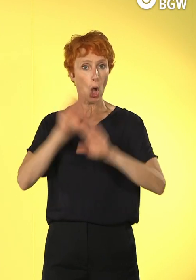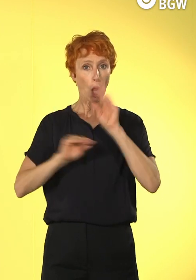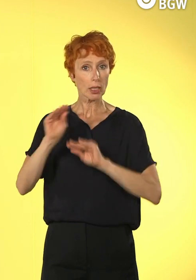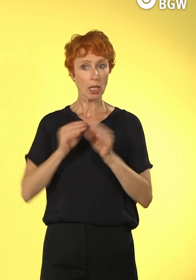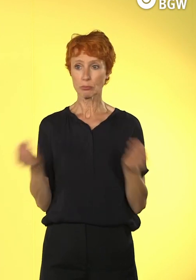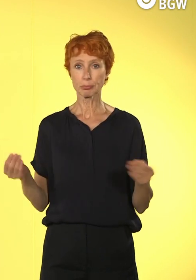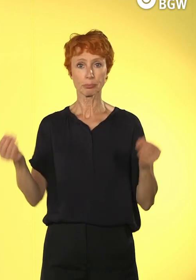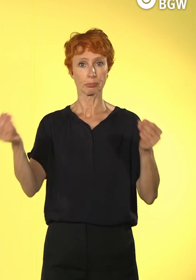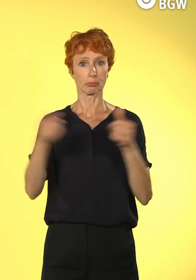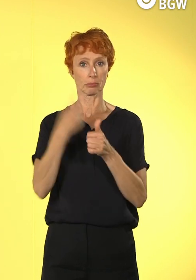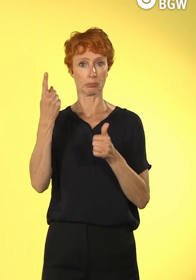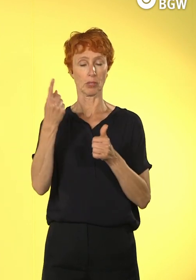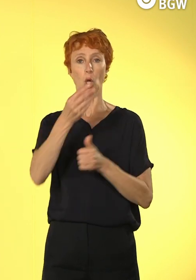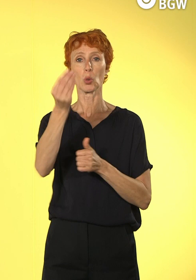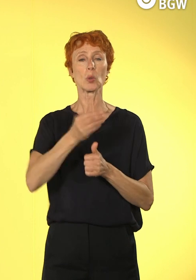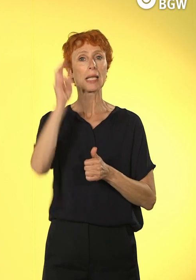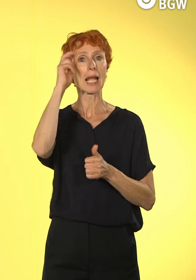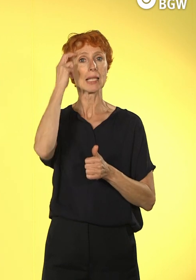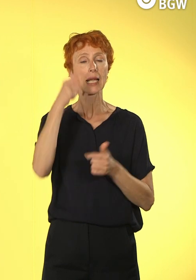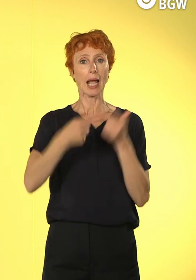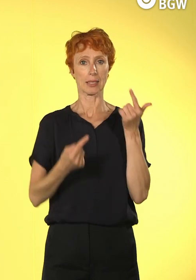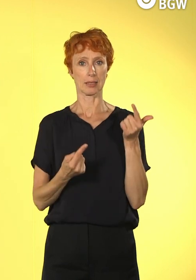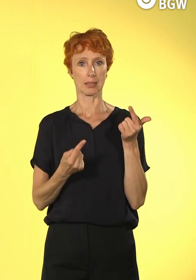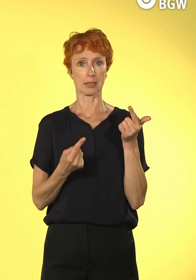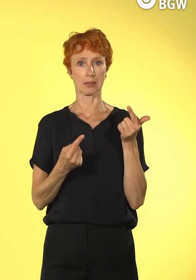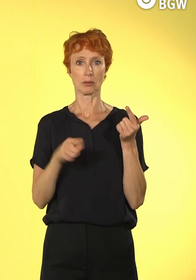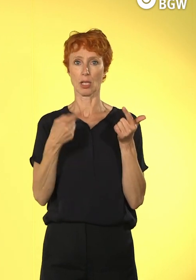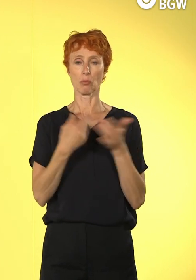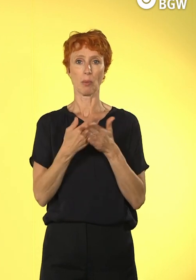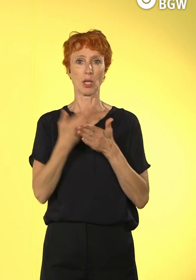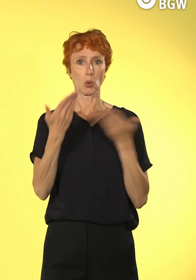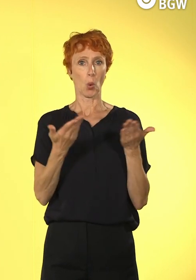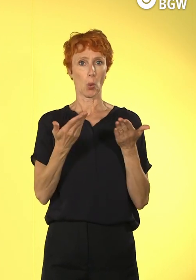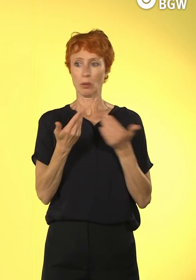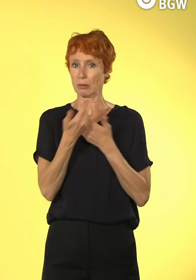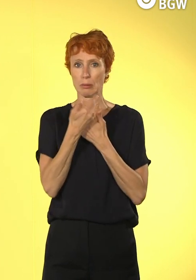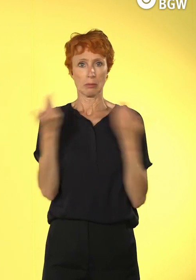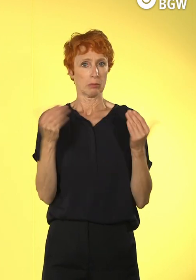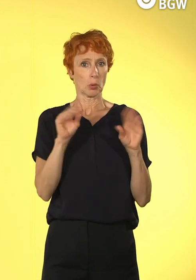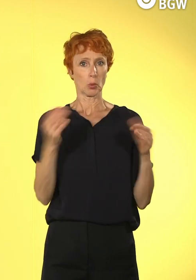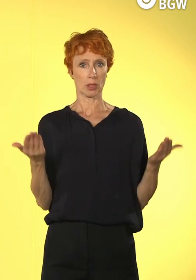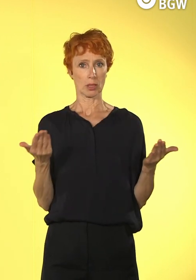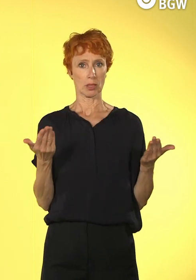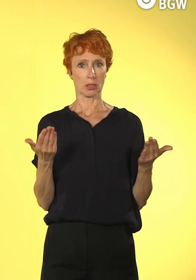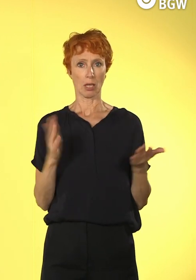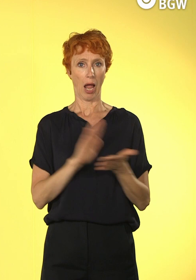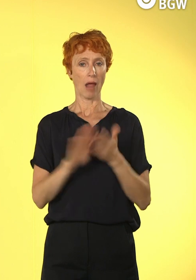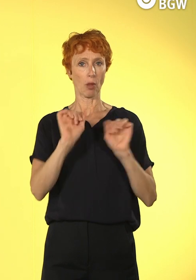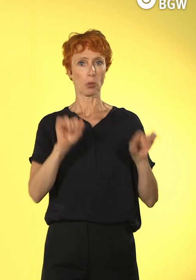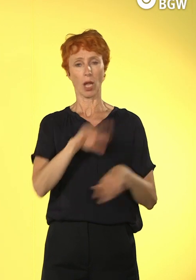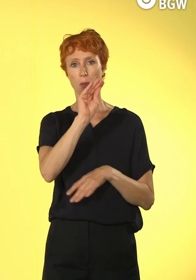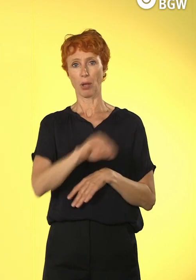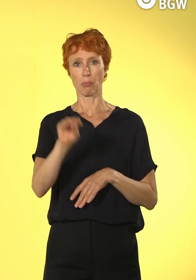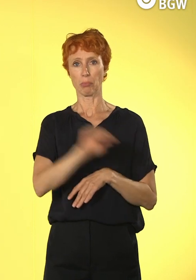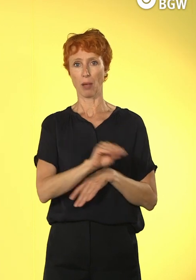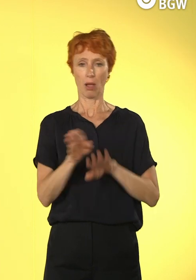künstlicher Intelligenz, wenn wir die nicht nutzen, wenn wir diese Möglichkeiten für uns nicht